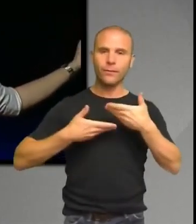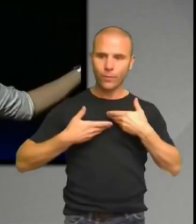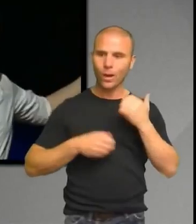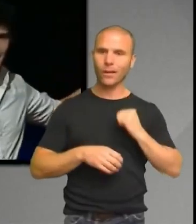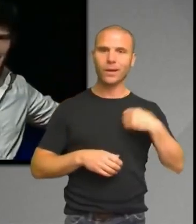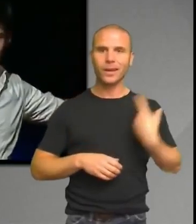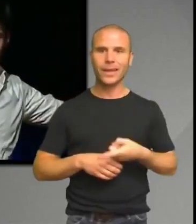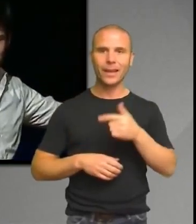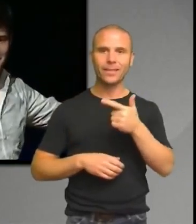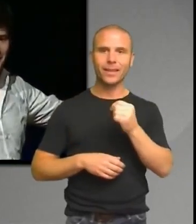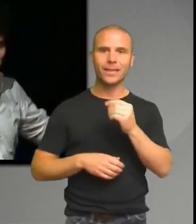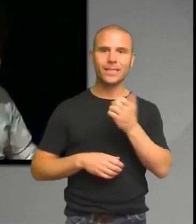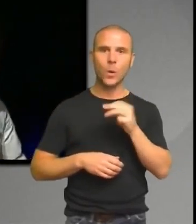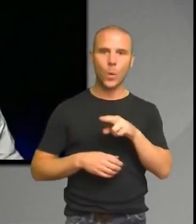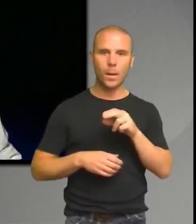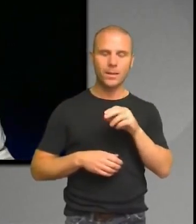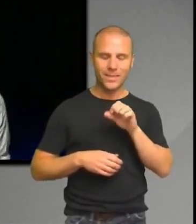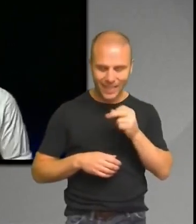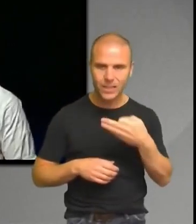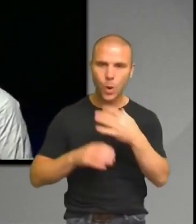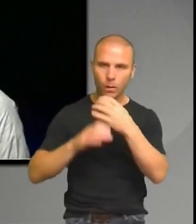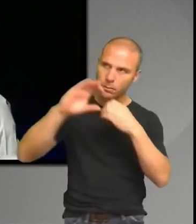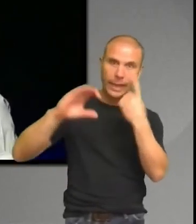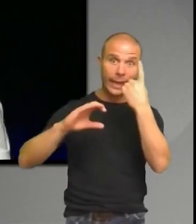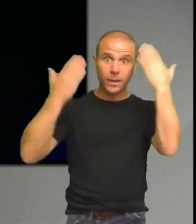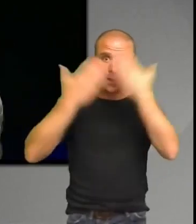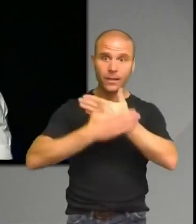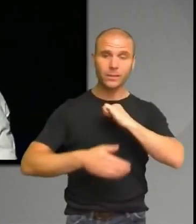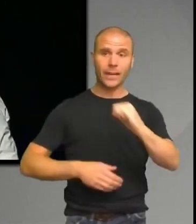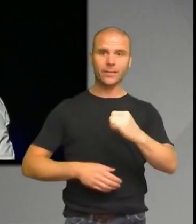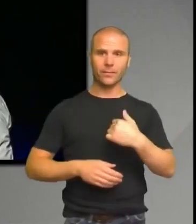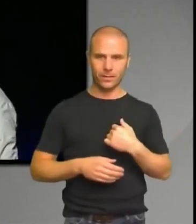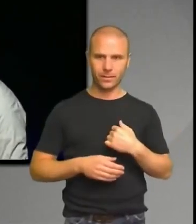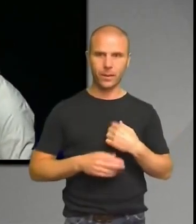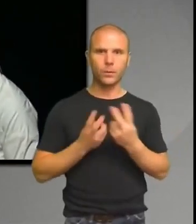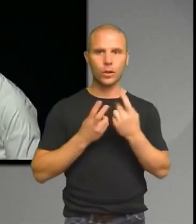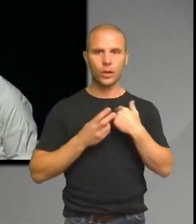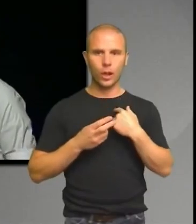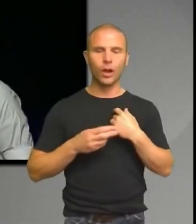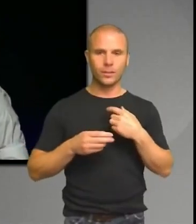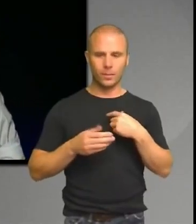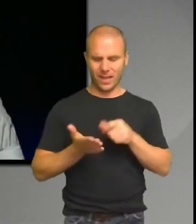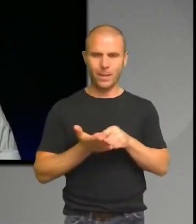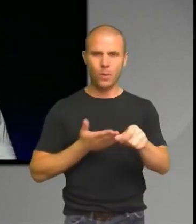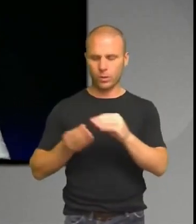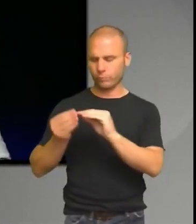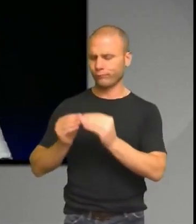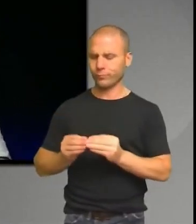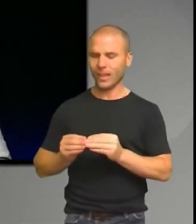en hel natt för mig själv. Så jag tog min rapport. Jag suddade ut att använda skolan av teleskop. Jag skrev in att jag